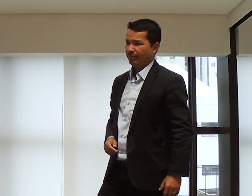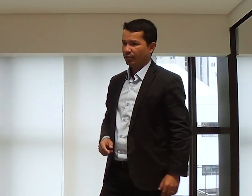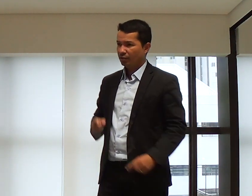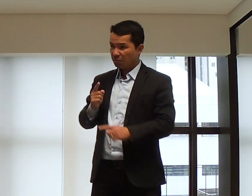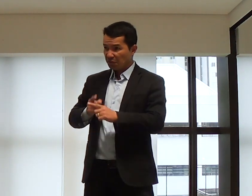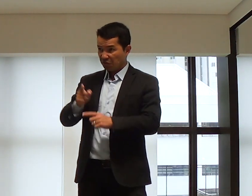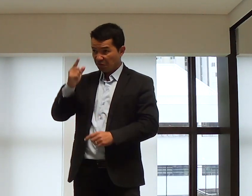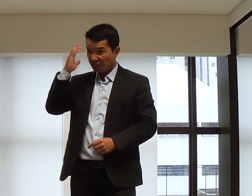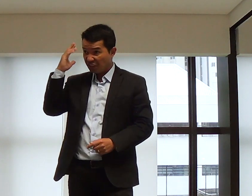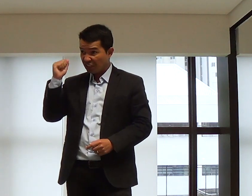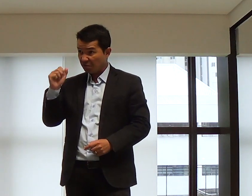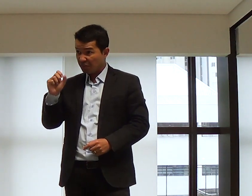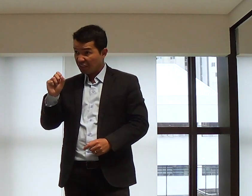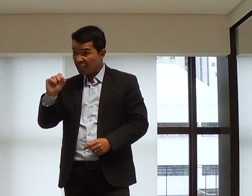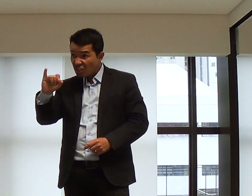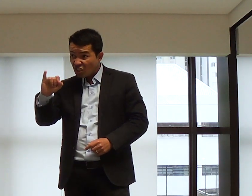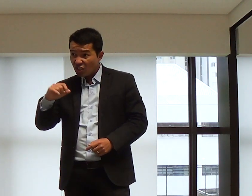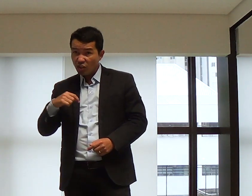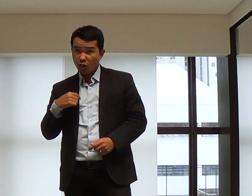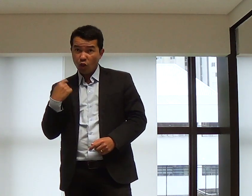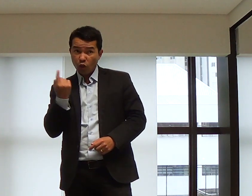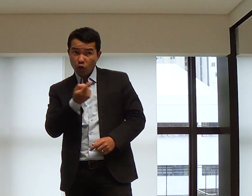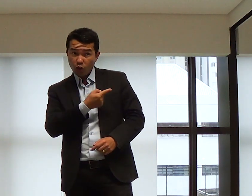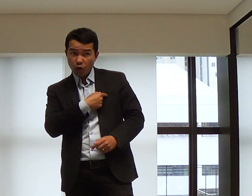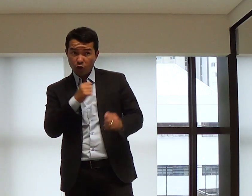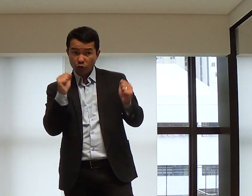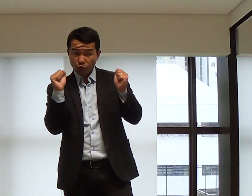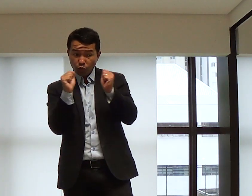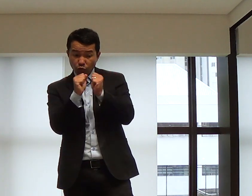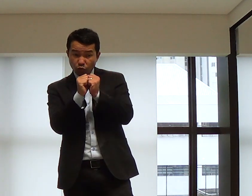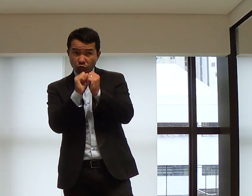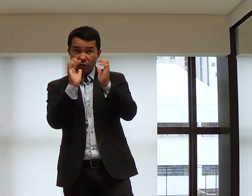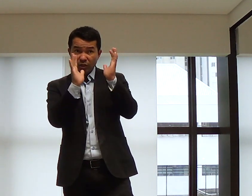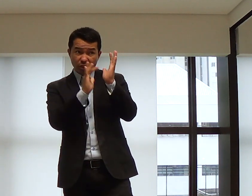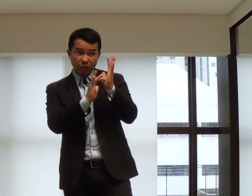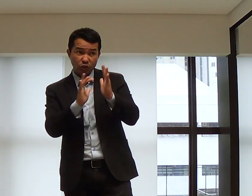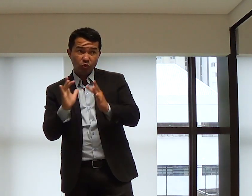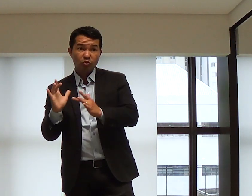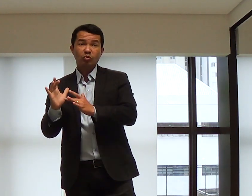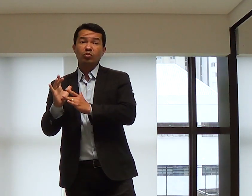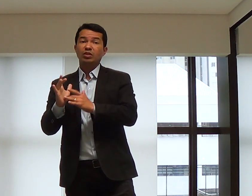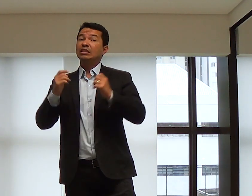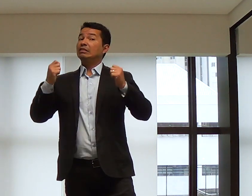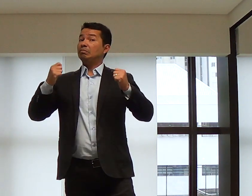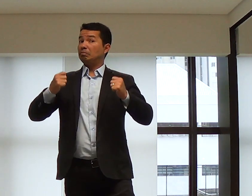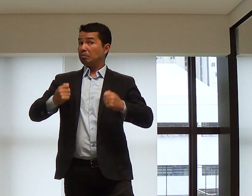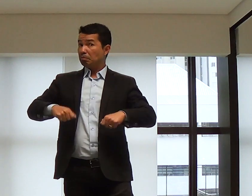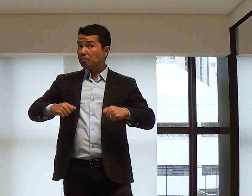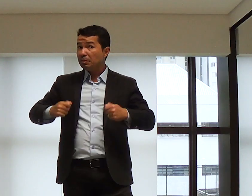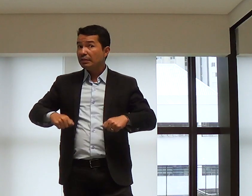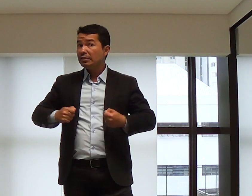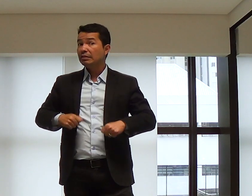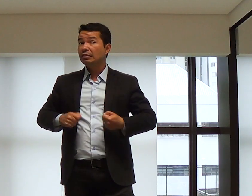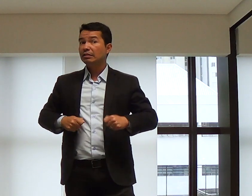que me ajude, através do Seu Santo Espírito. Se nós estivermos com o Senhor o tempo todo,